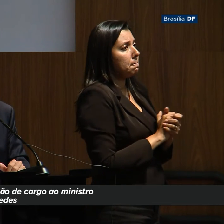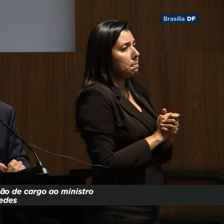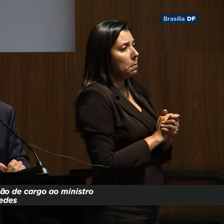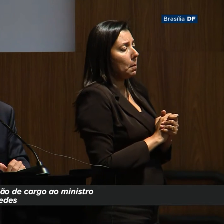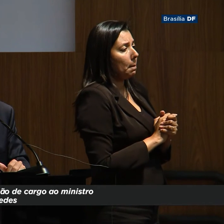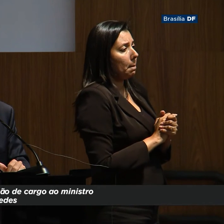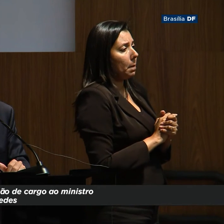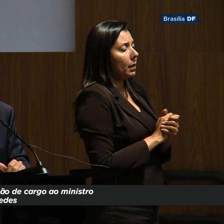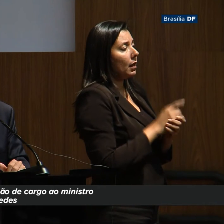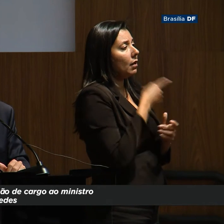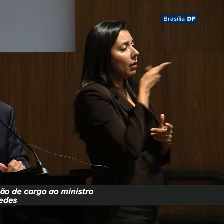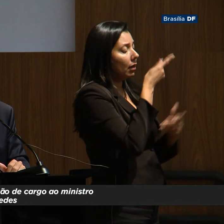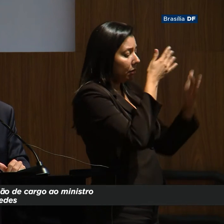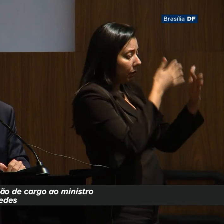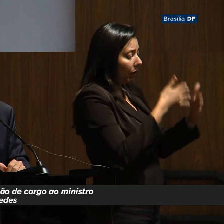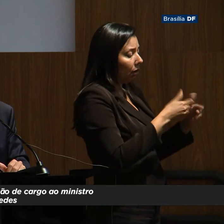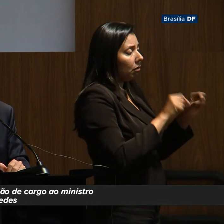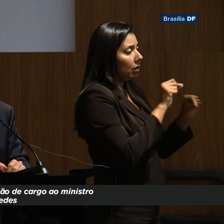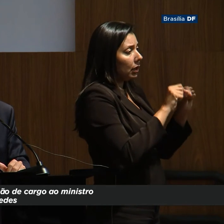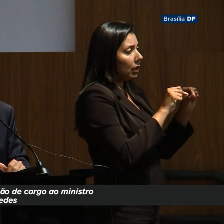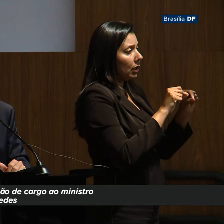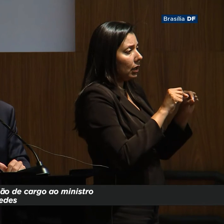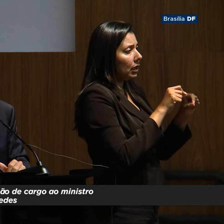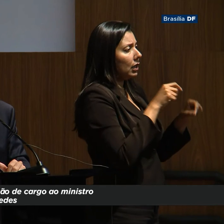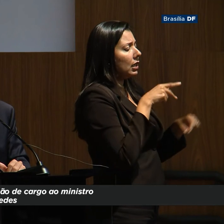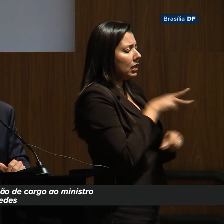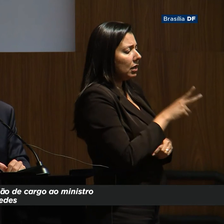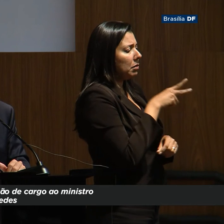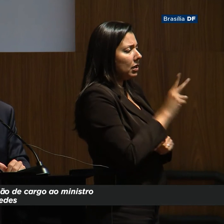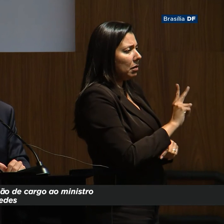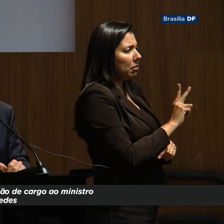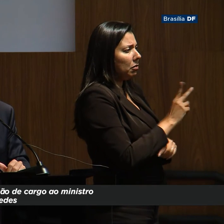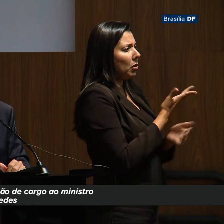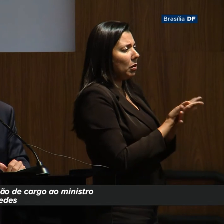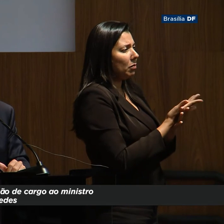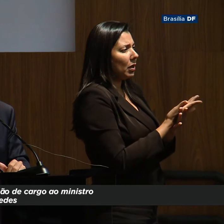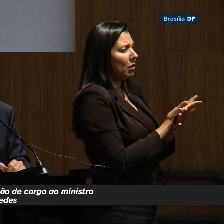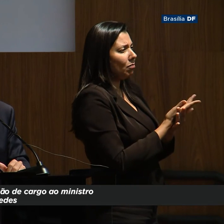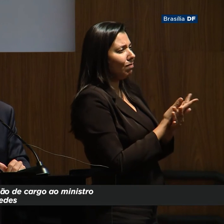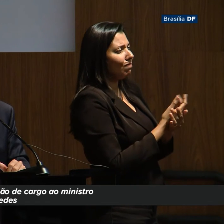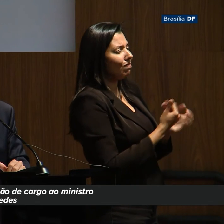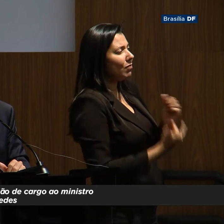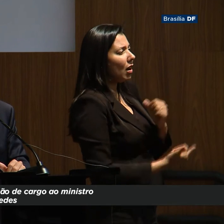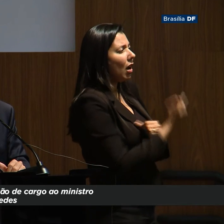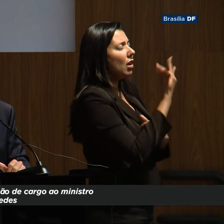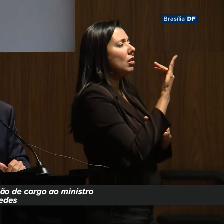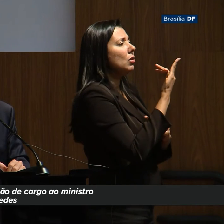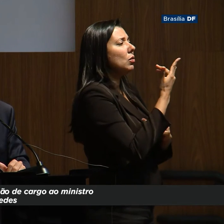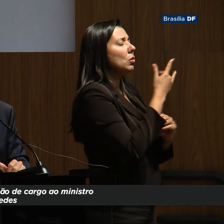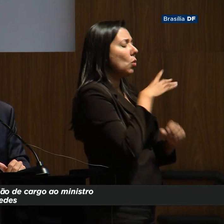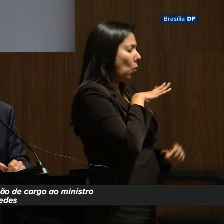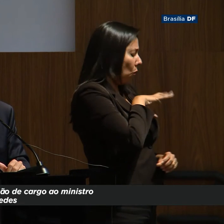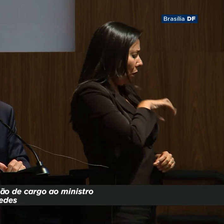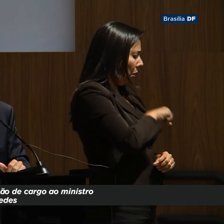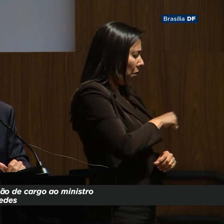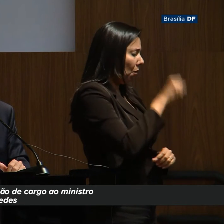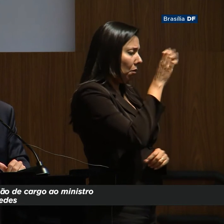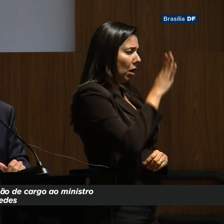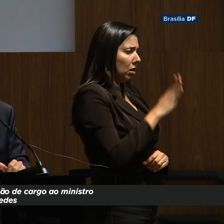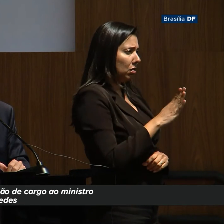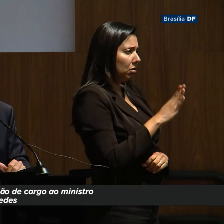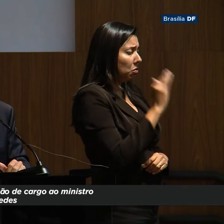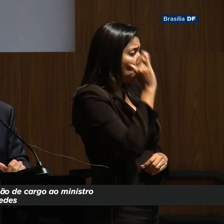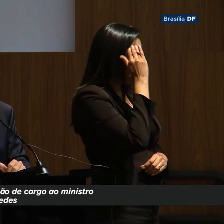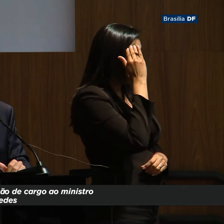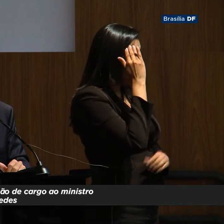que dizia que sempre foi traído por esse amor ao Brasil, sempre foi mal compreendido,